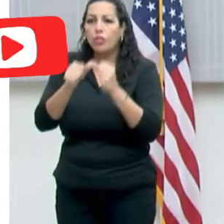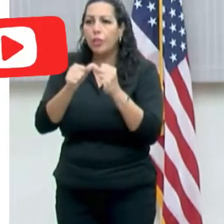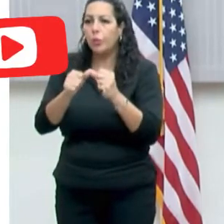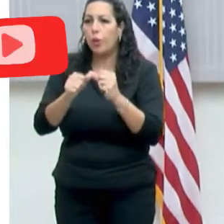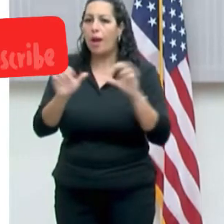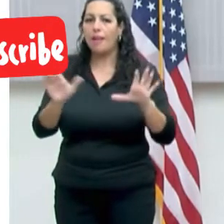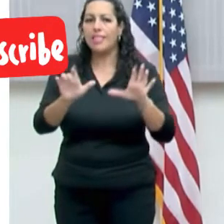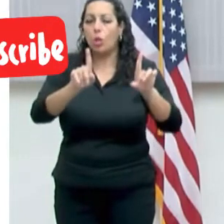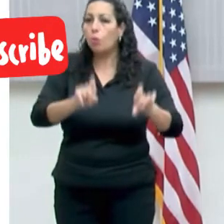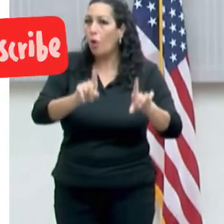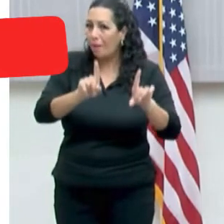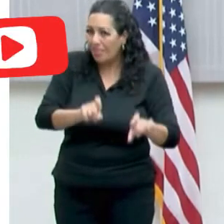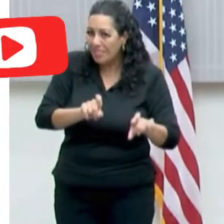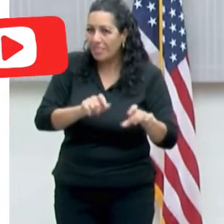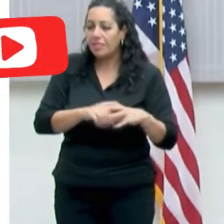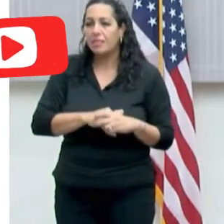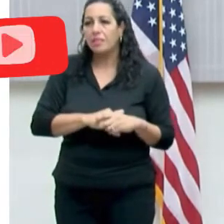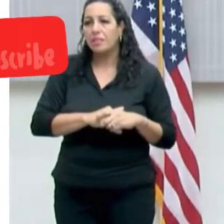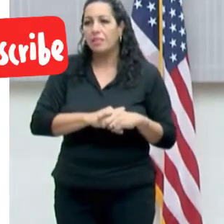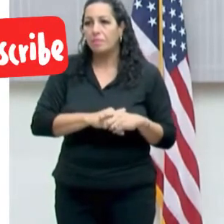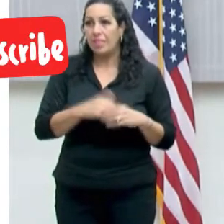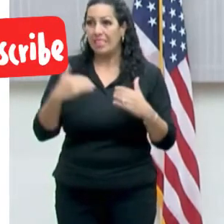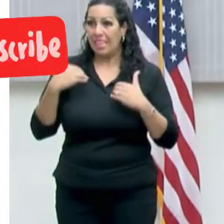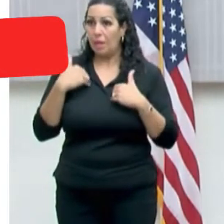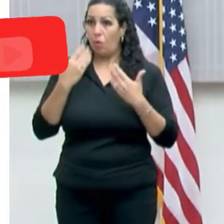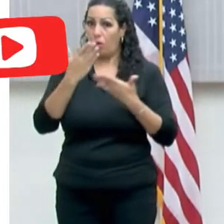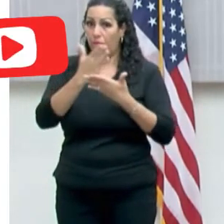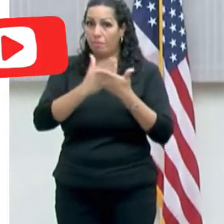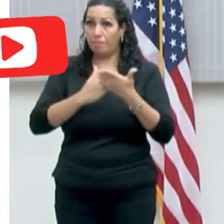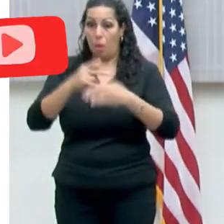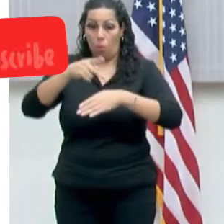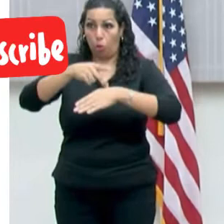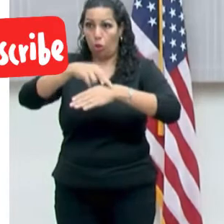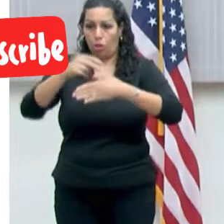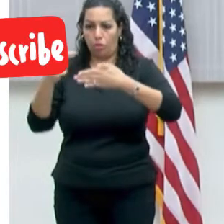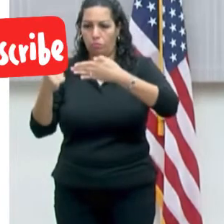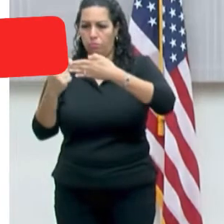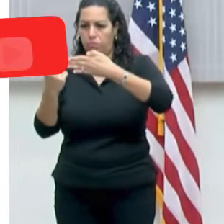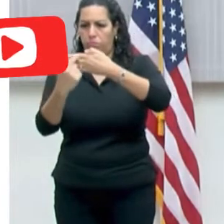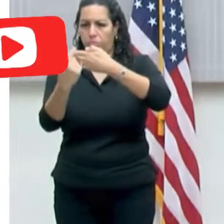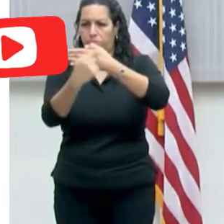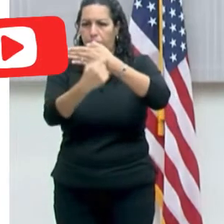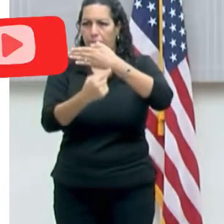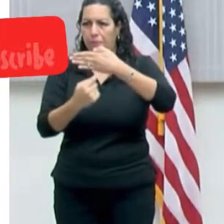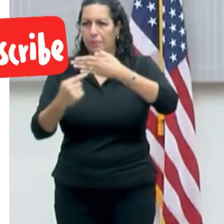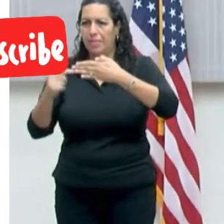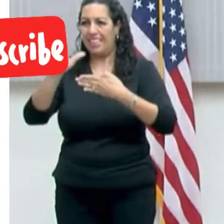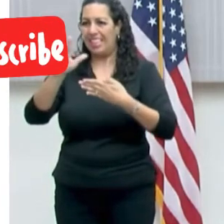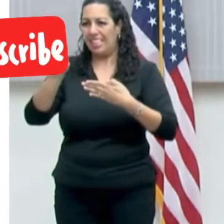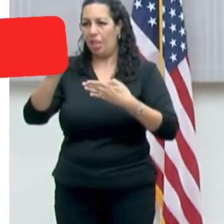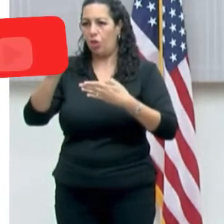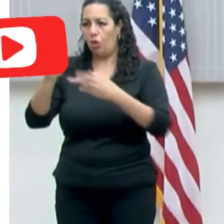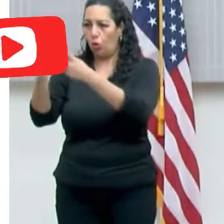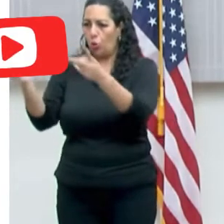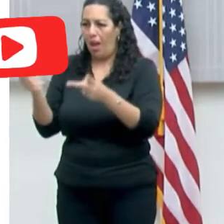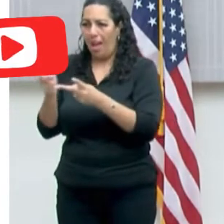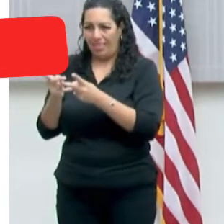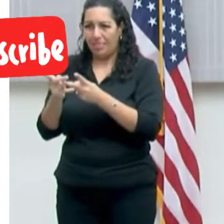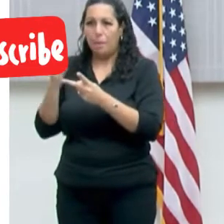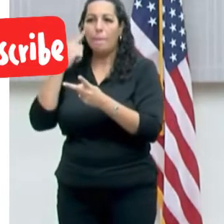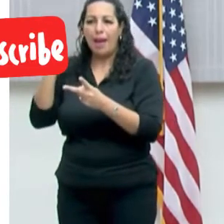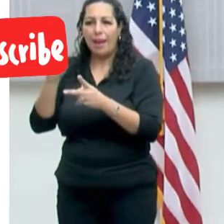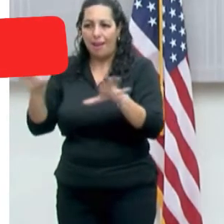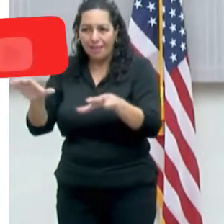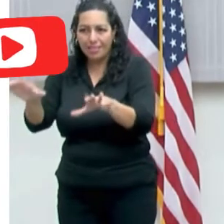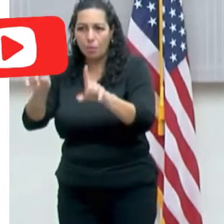pruebas, tenemos varios centros por toda la isla, tenemos creo que 32 centros desplegados por toda la isla, y estamos en vías a